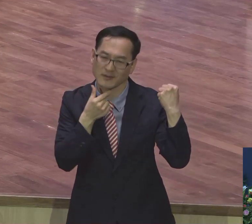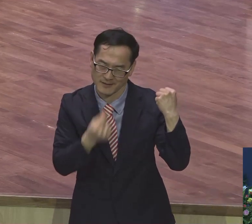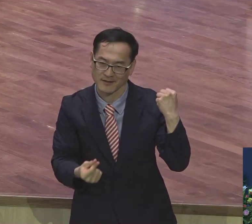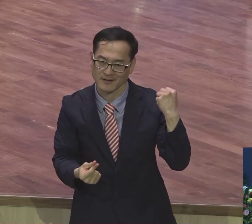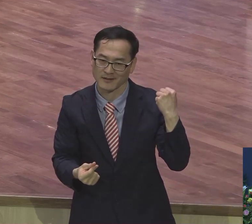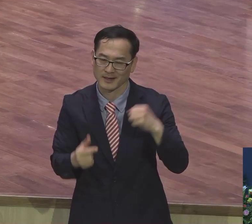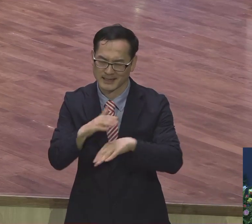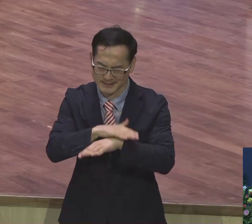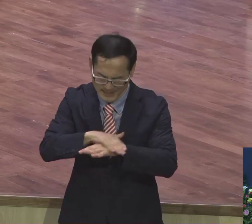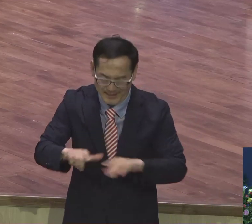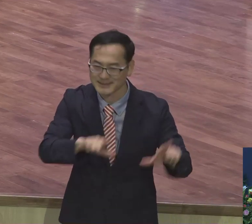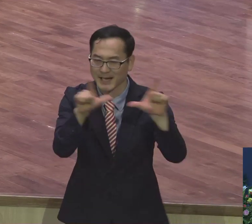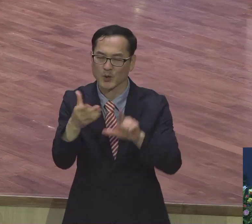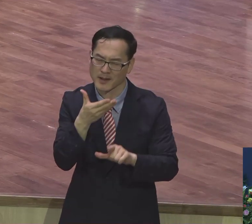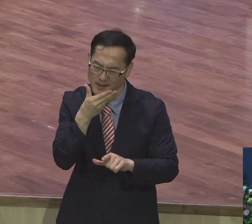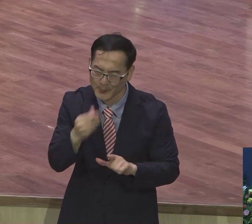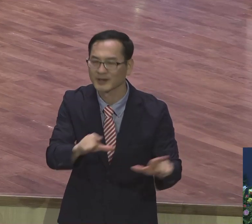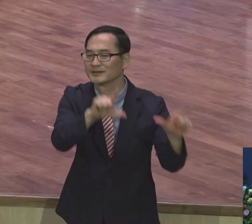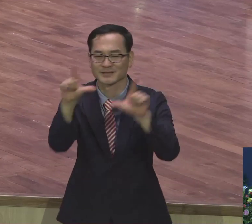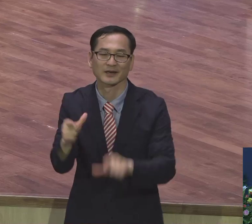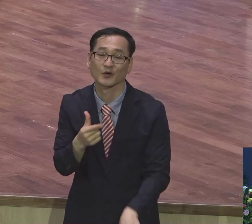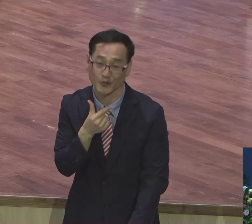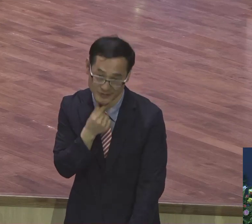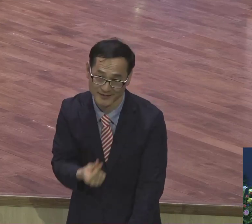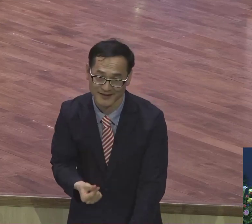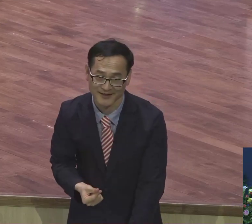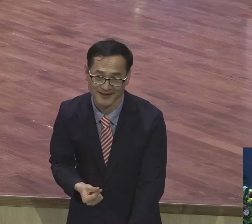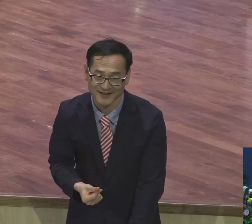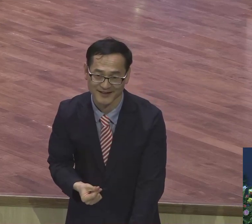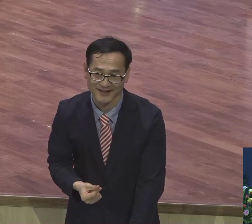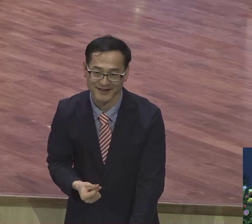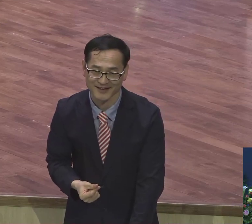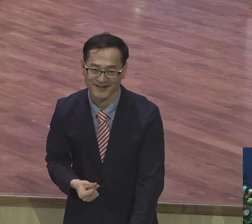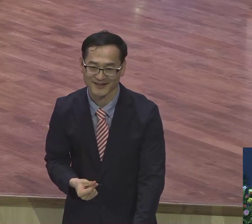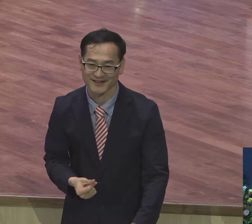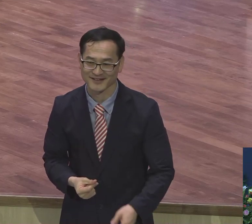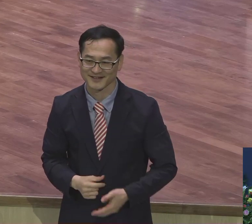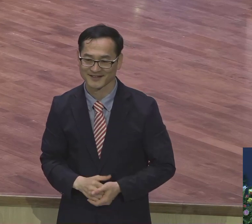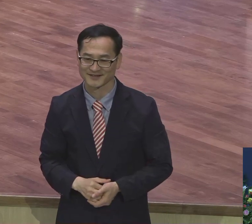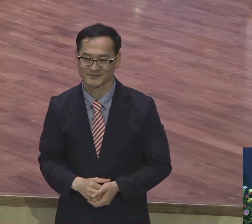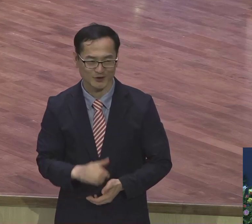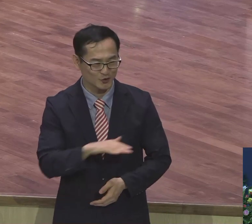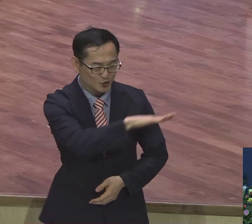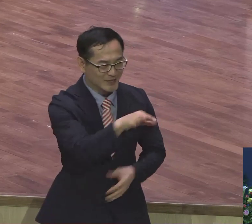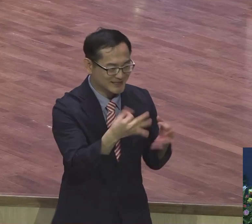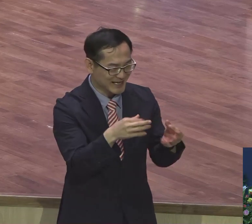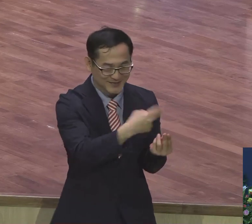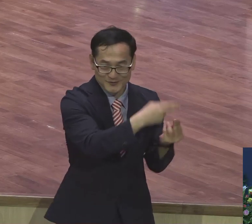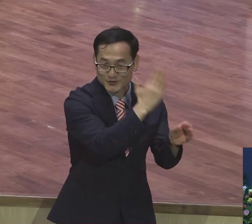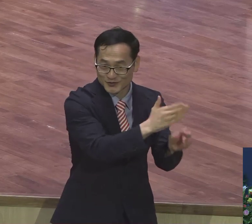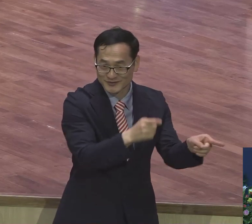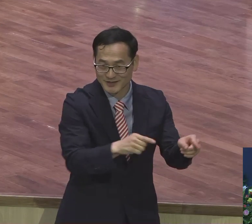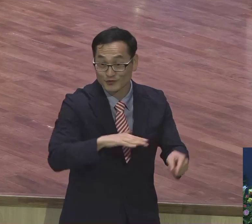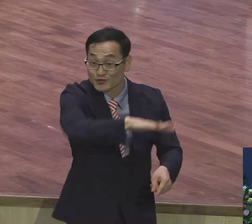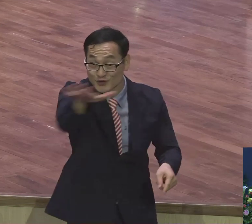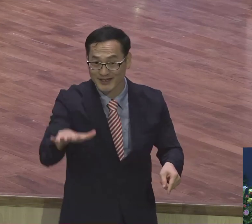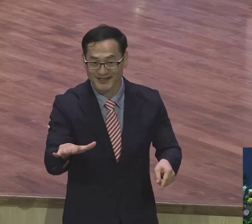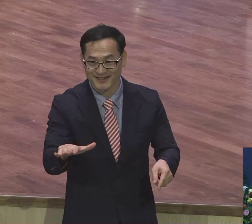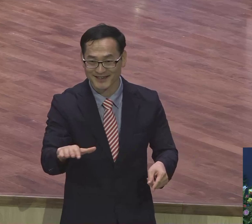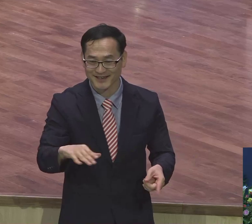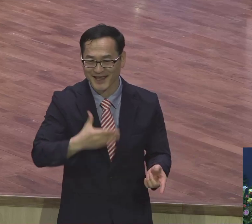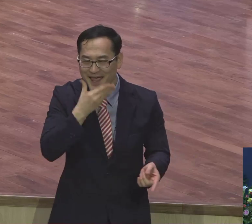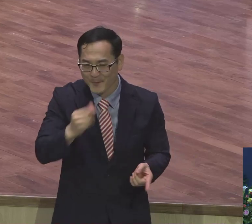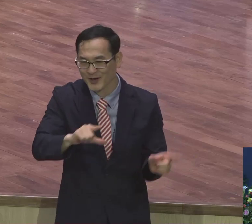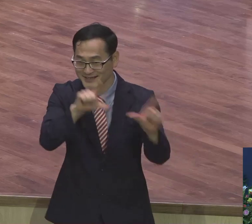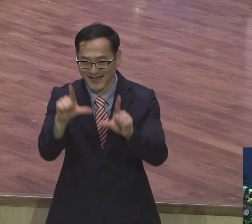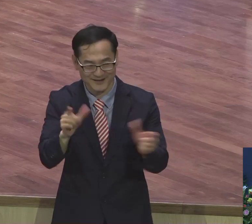모두 잘 살게. 이 말이 중요합니다. 나 혼자만 복음 받고 나 혼자만 잘 사는